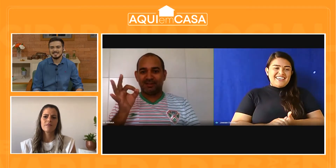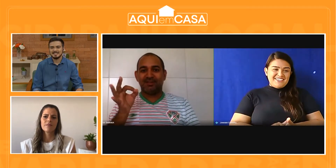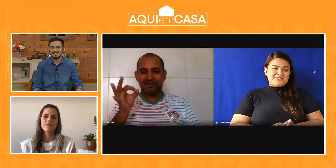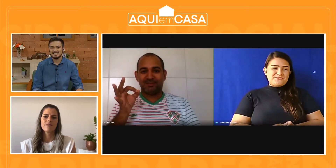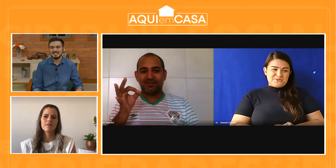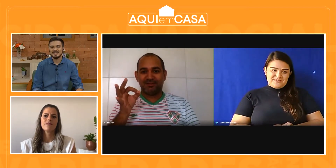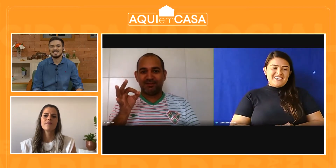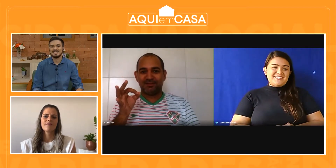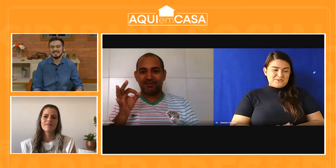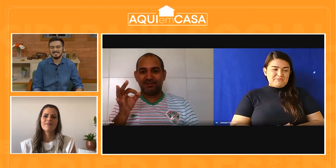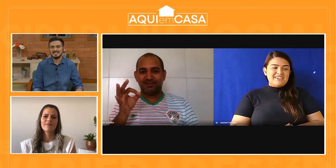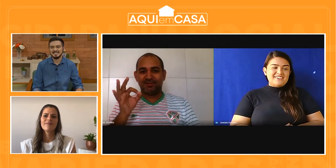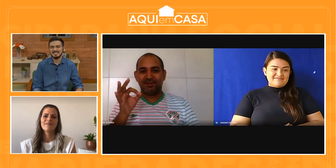Isso, isso, amanhã.